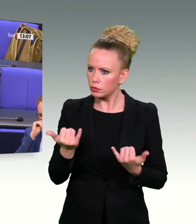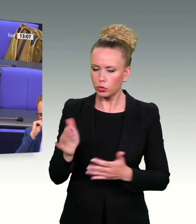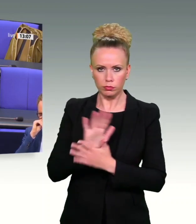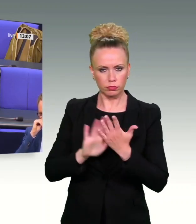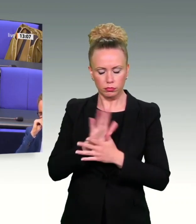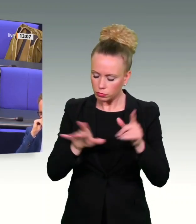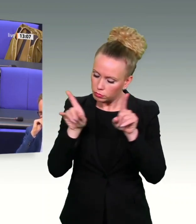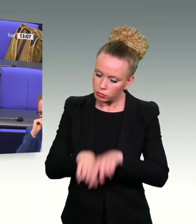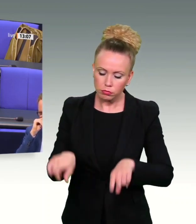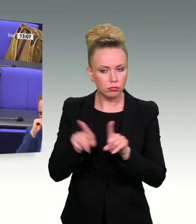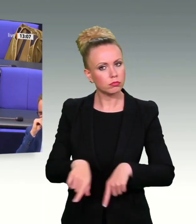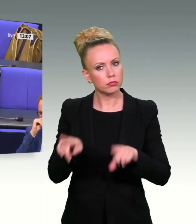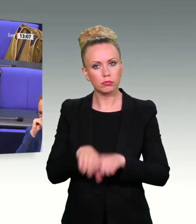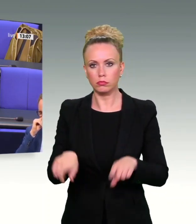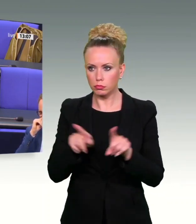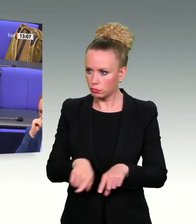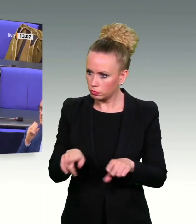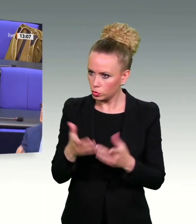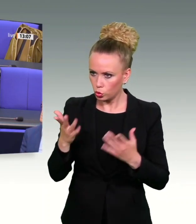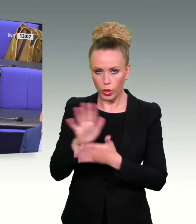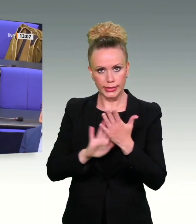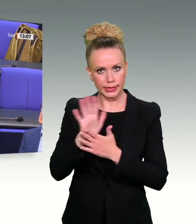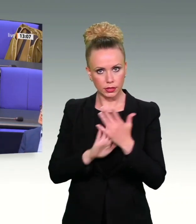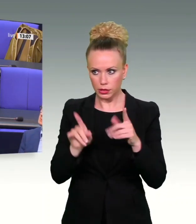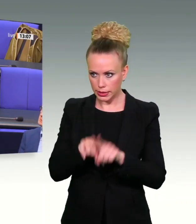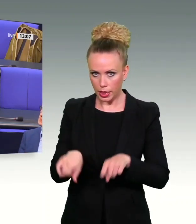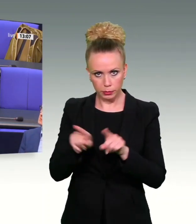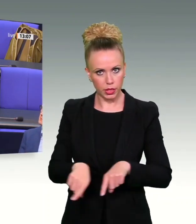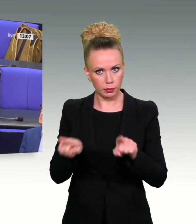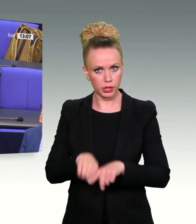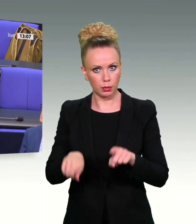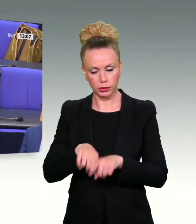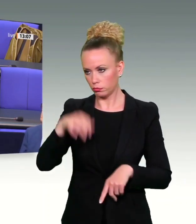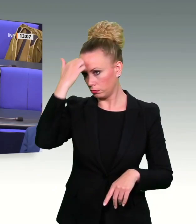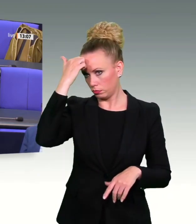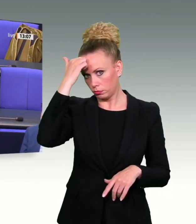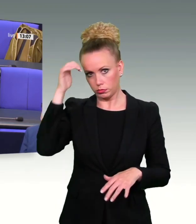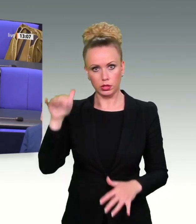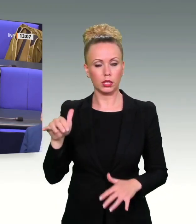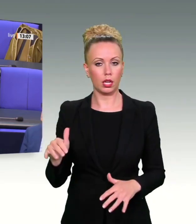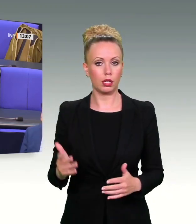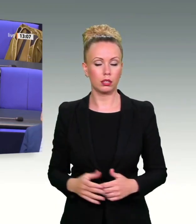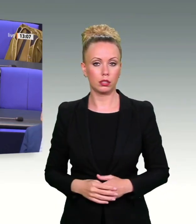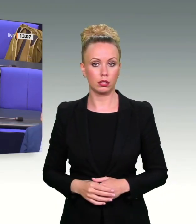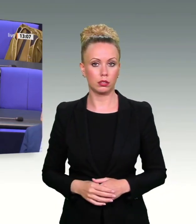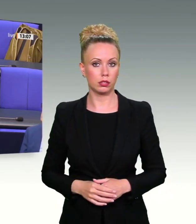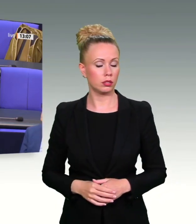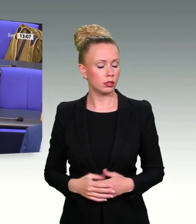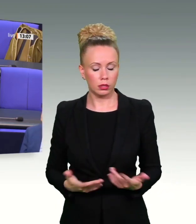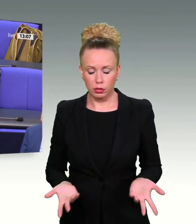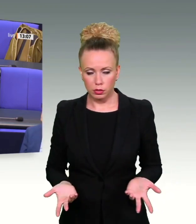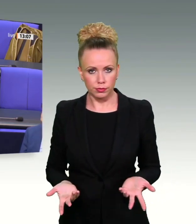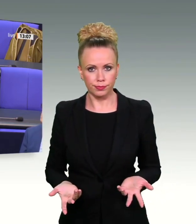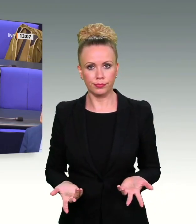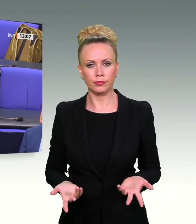erzählt haben, und ich sage Ihnen mal eine Sache. Sie legen hier sozusagen mit dem Impetus... Es geht ja tatsächlich